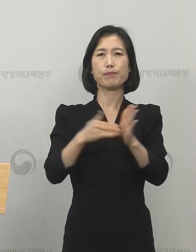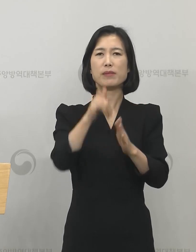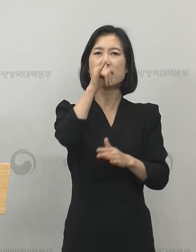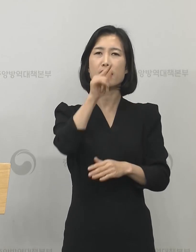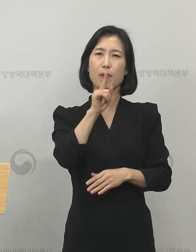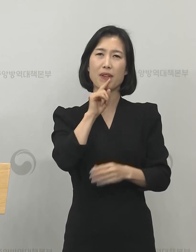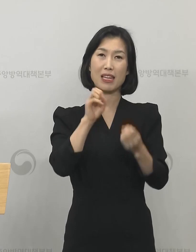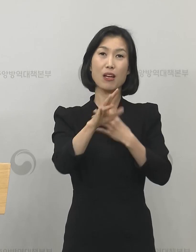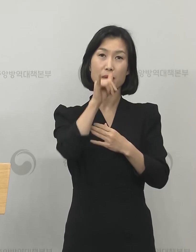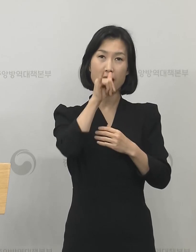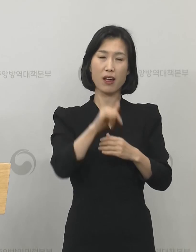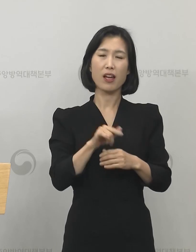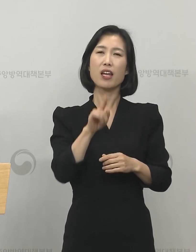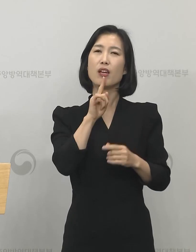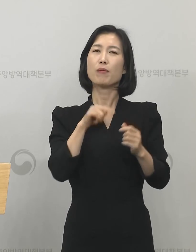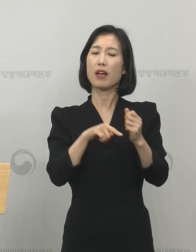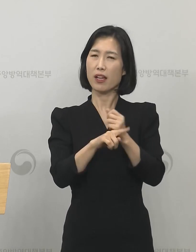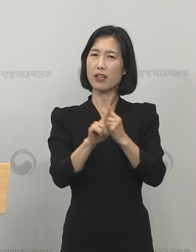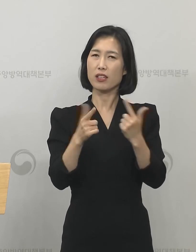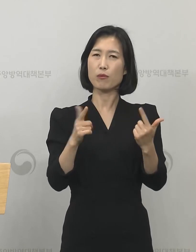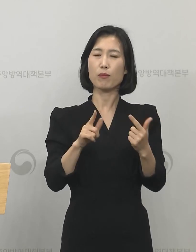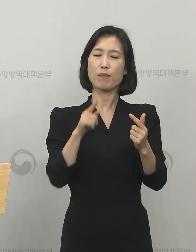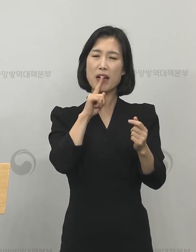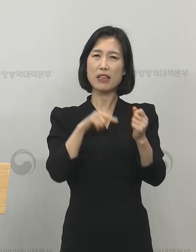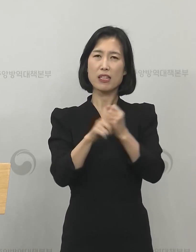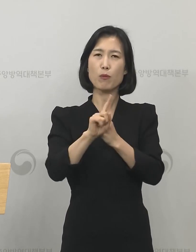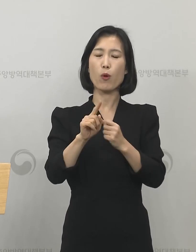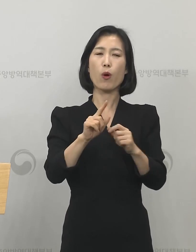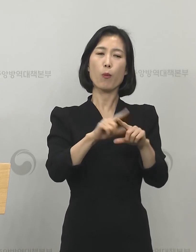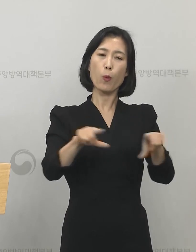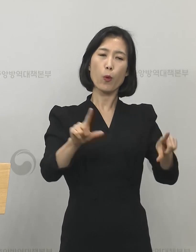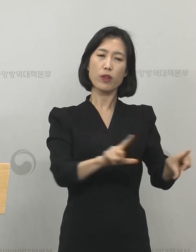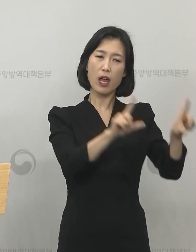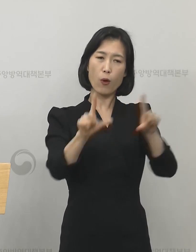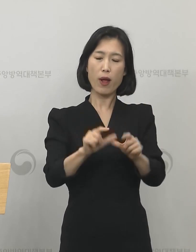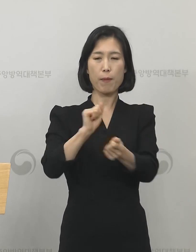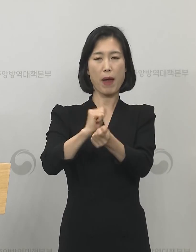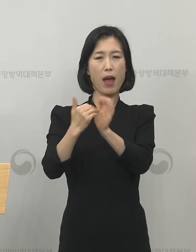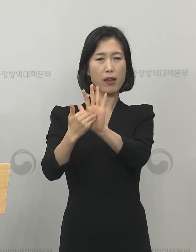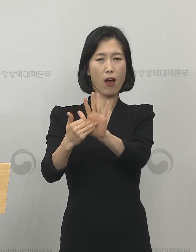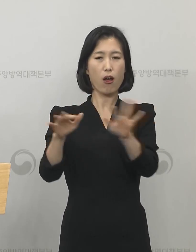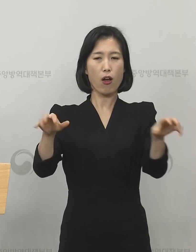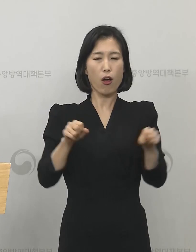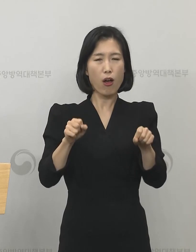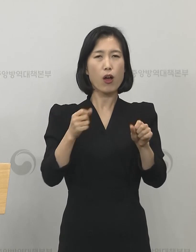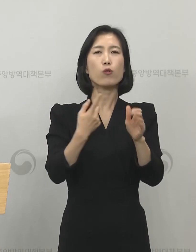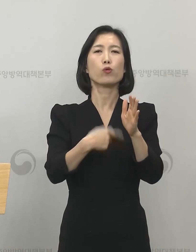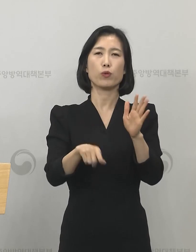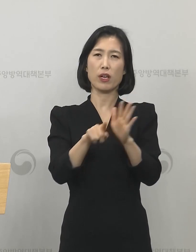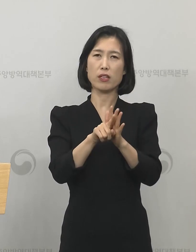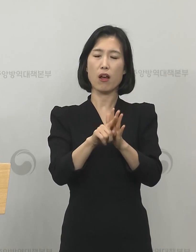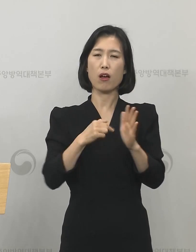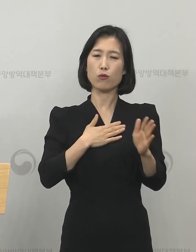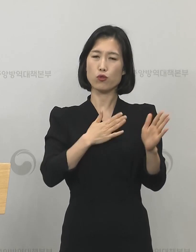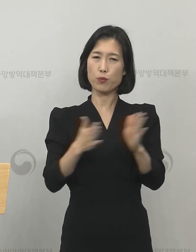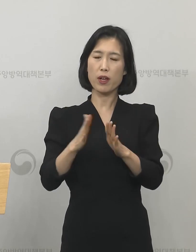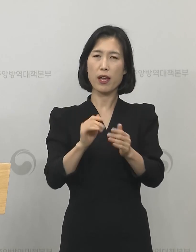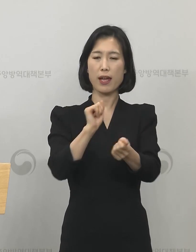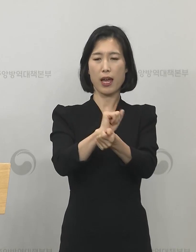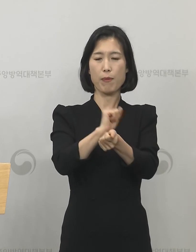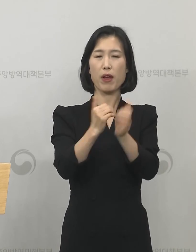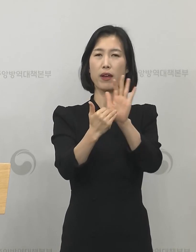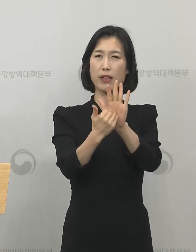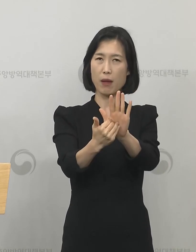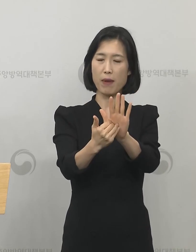감염 예방과 일상이 조화되는 환경을 만들기 위해서 보완해야 될 점으로는 감염 예방 행동